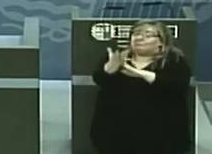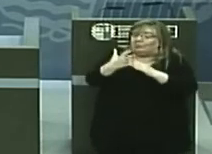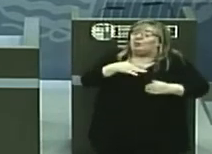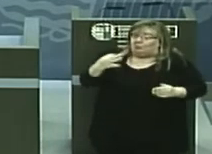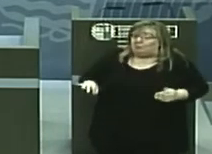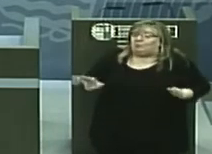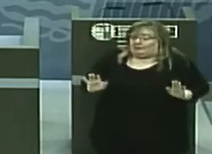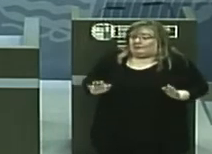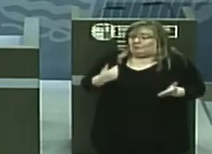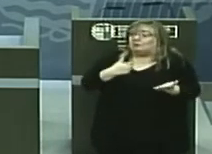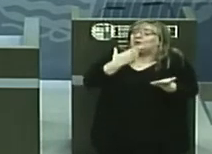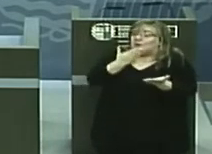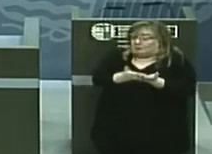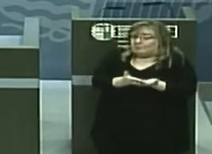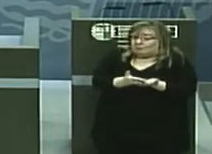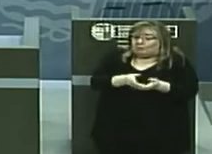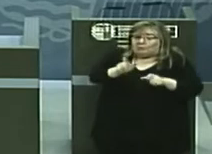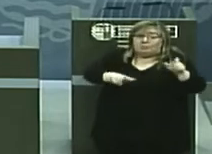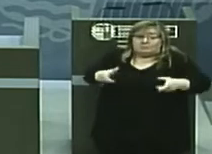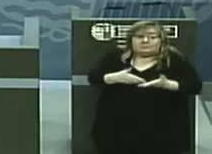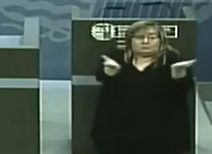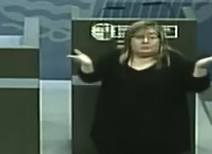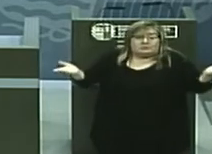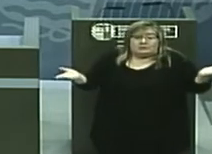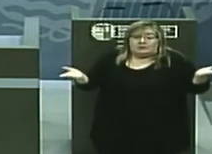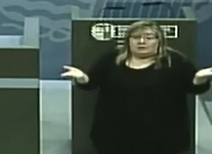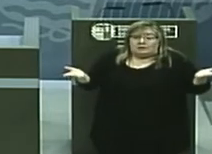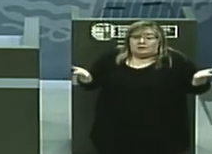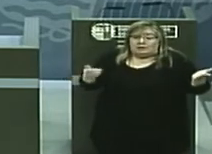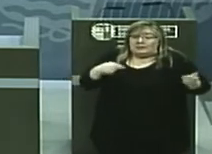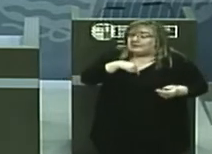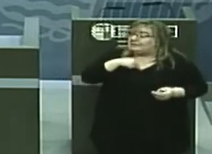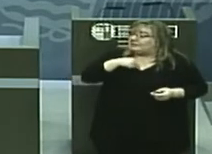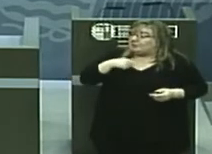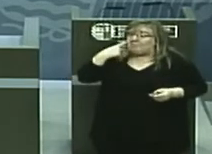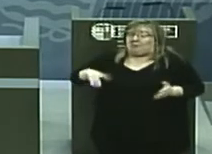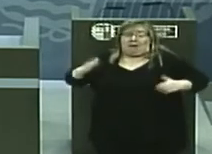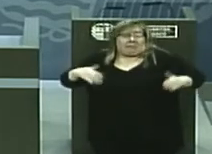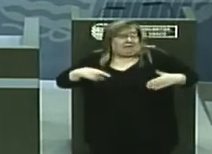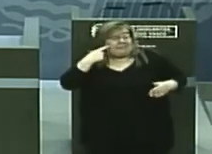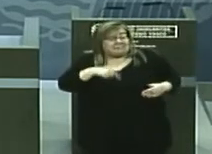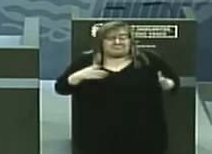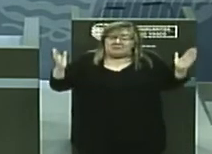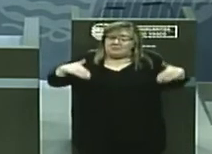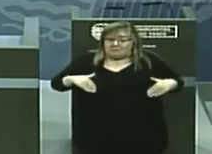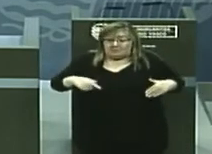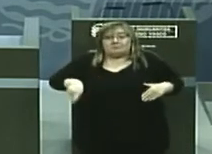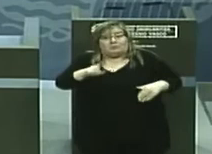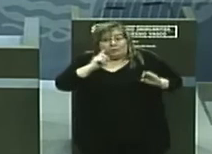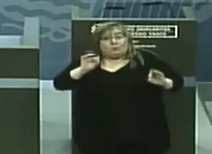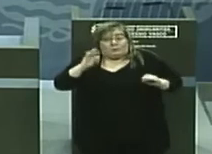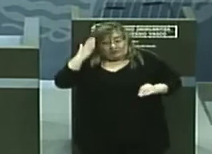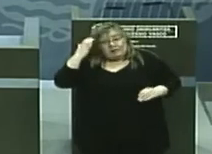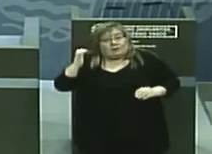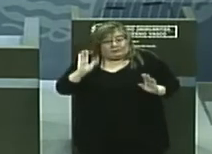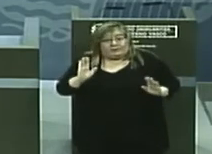por lo tanto pido a todas estas personas que no tienen sentimiento de riesgo, que recuerden que pueden